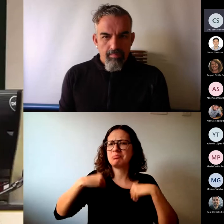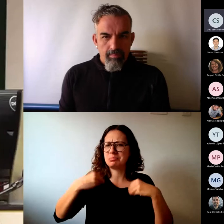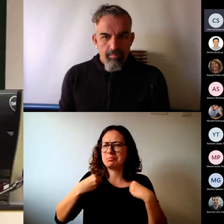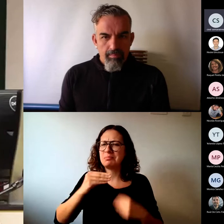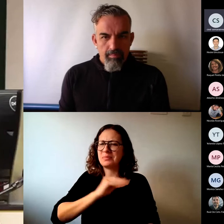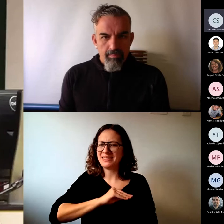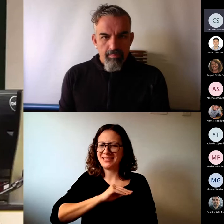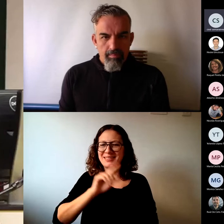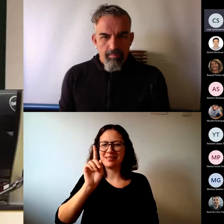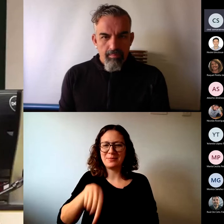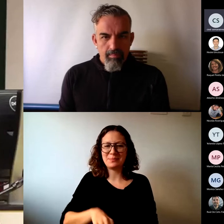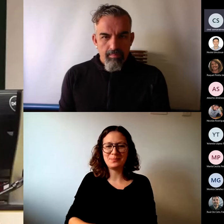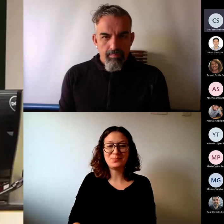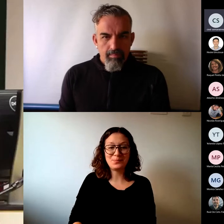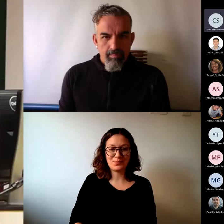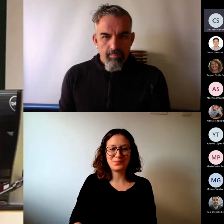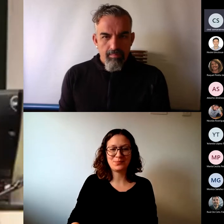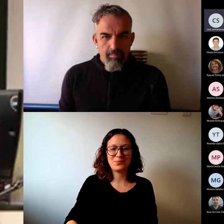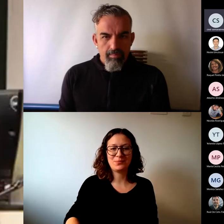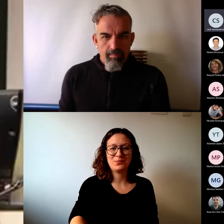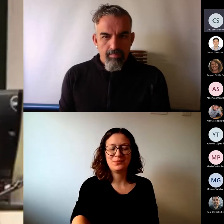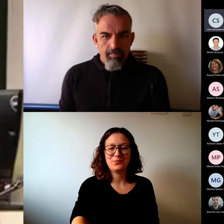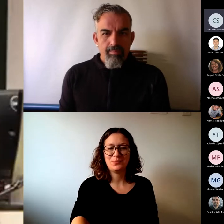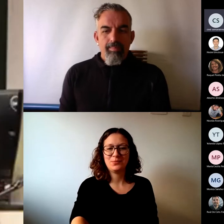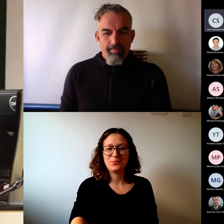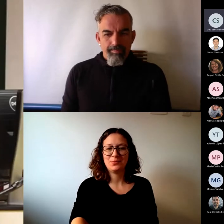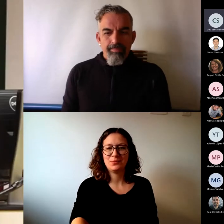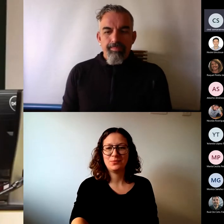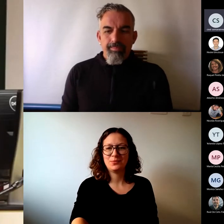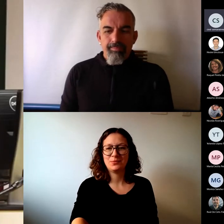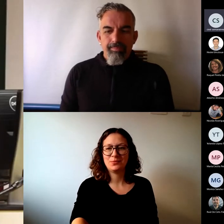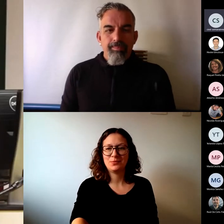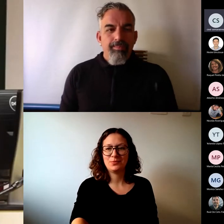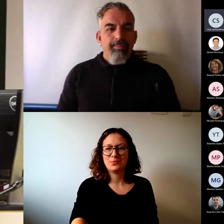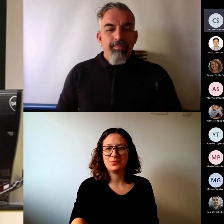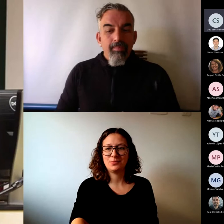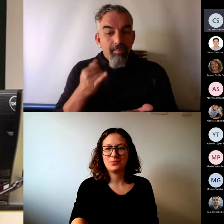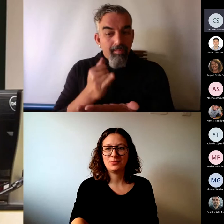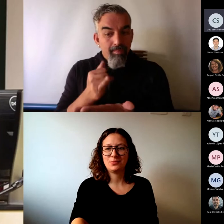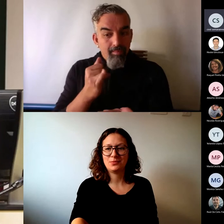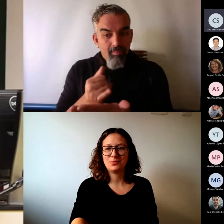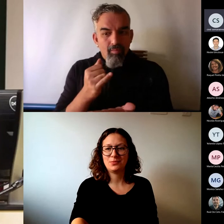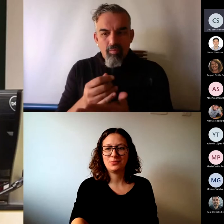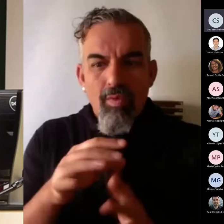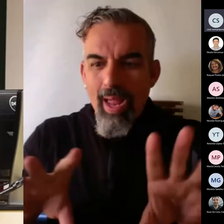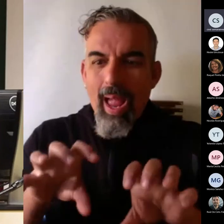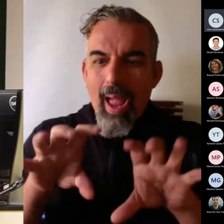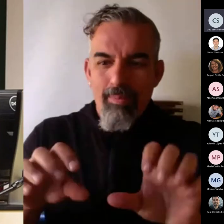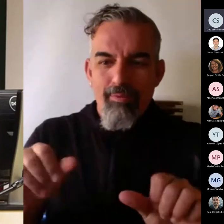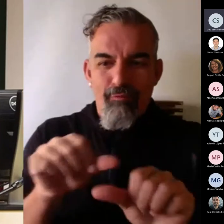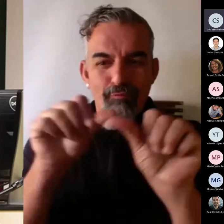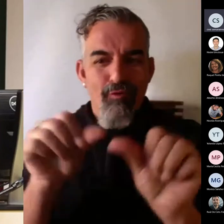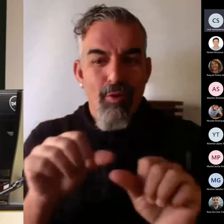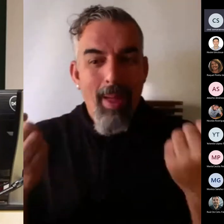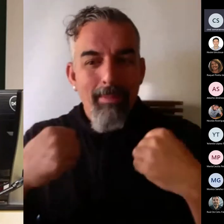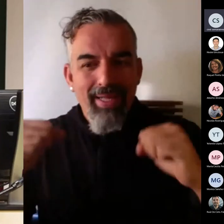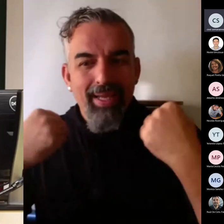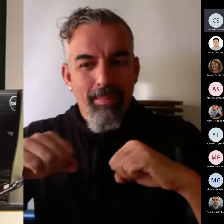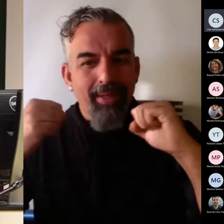Esa es una manera de demostrar que con innovación uno puede aprender divirtiéndose y es una de las mejores cosas que hay.